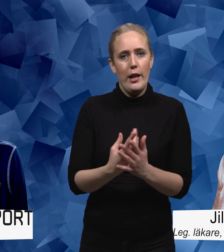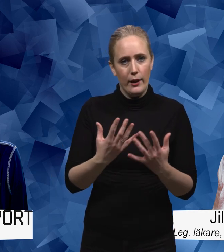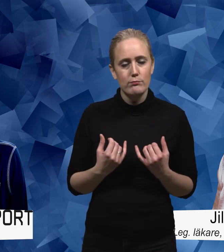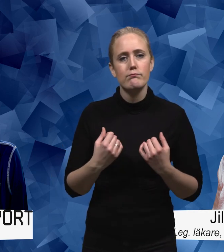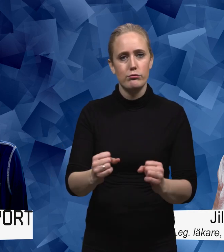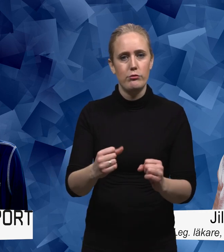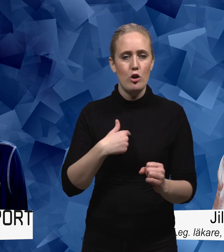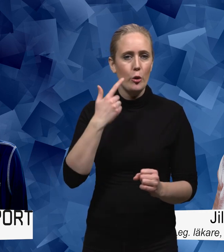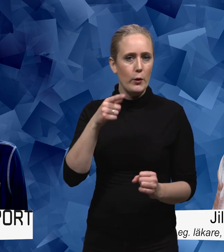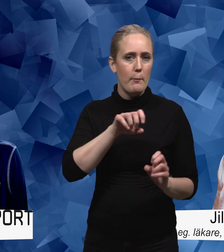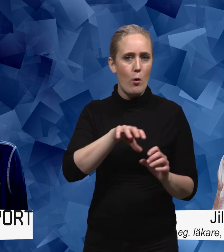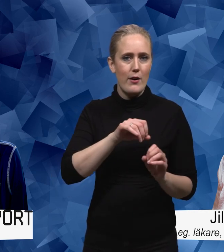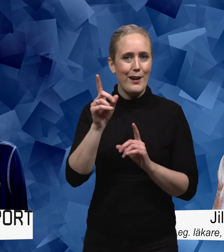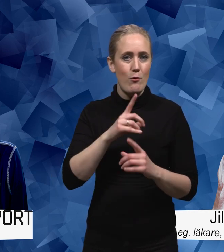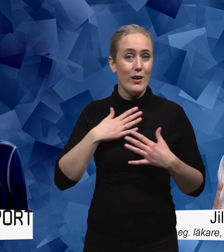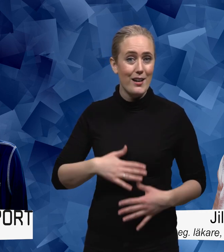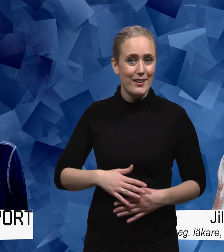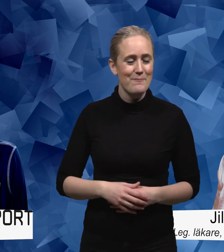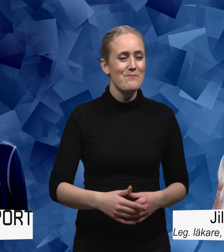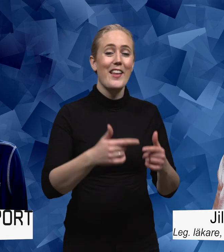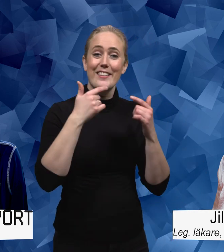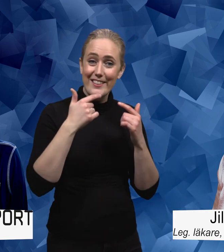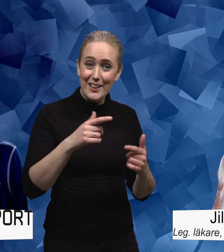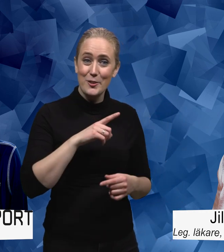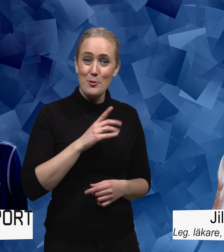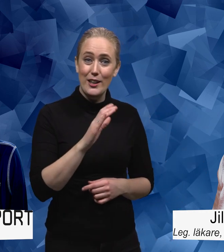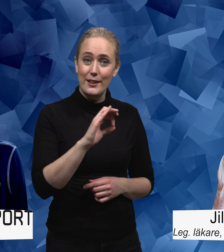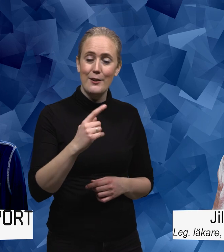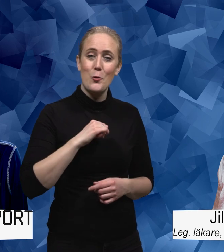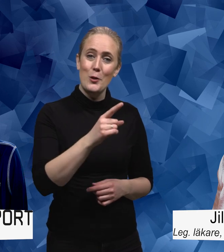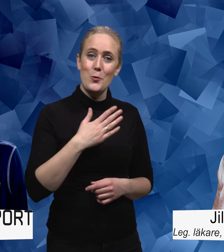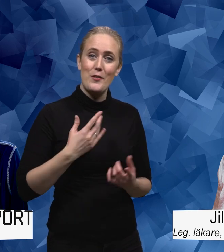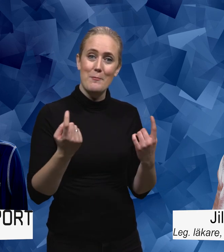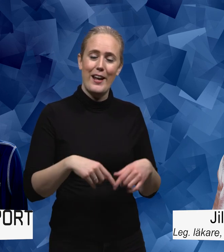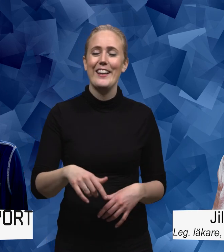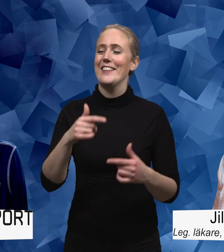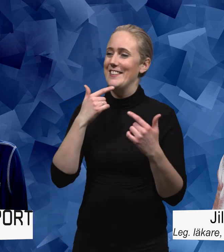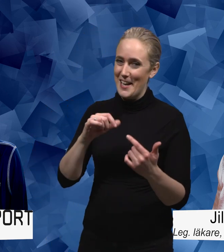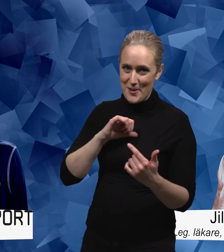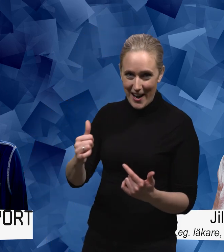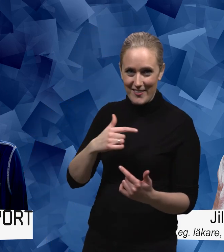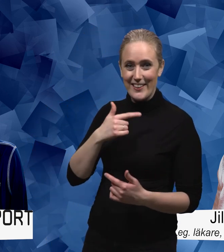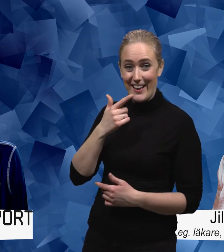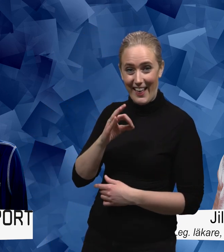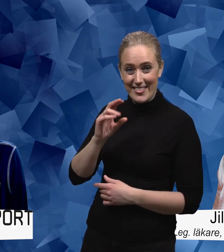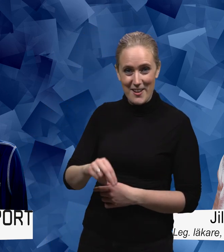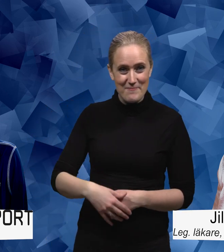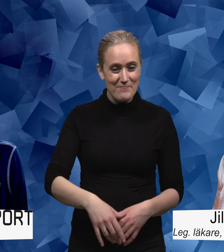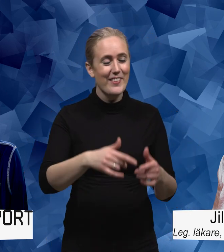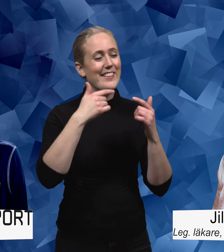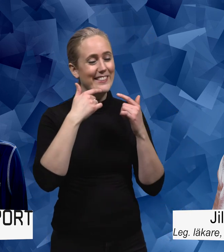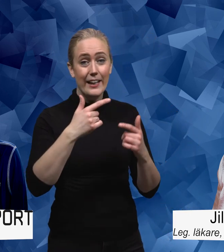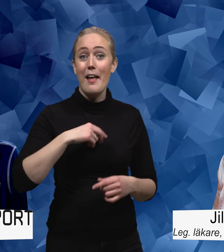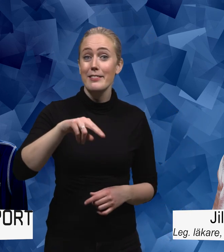det tror jag skulle påverka folkhälsan Tack så jättemycket Jill vad roligt att du ville vara med Tack så mycket själv Tack Hanna Tack